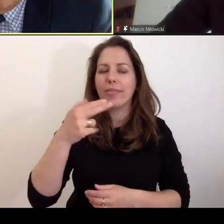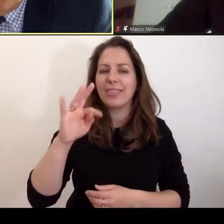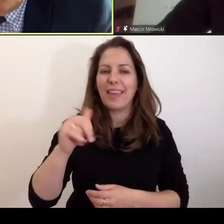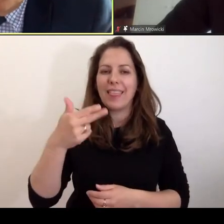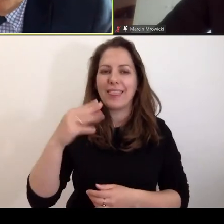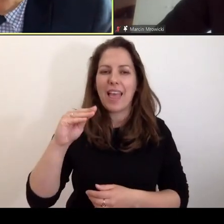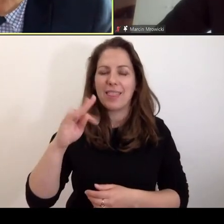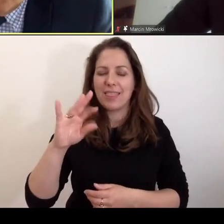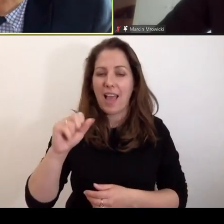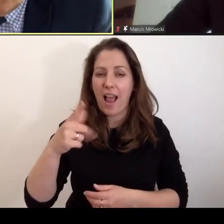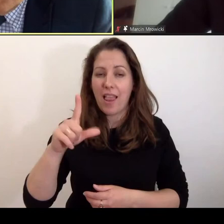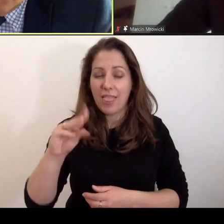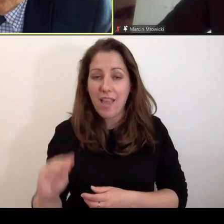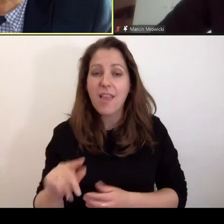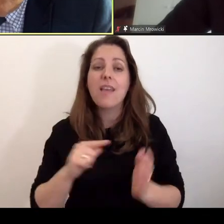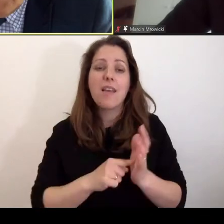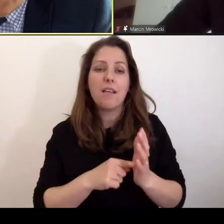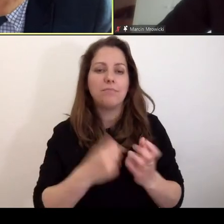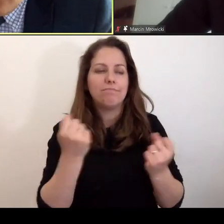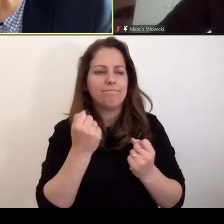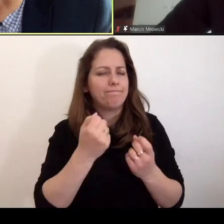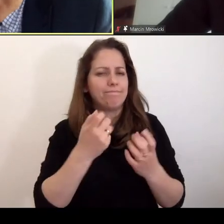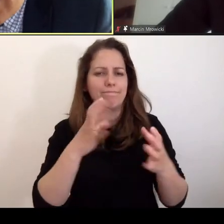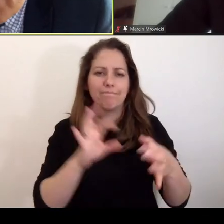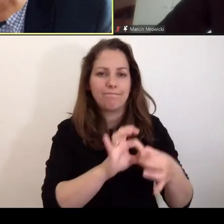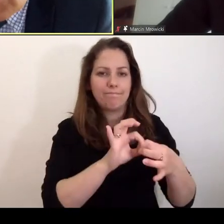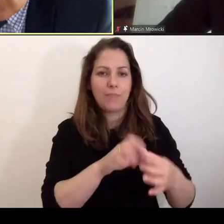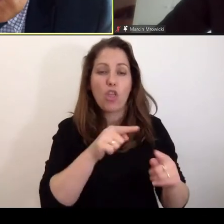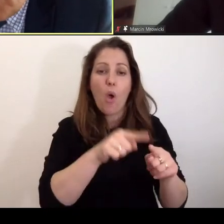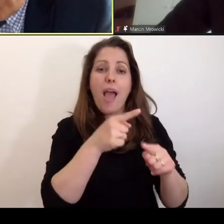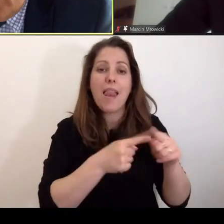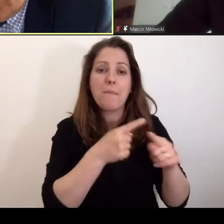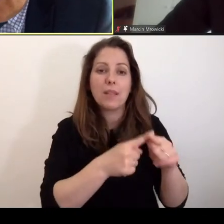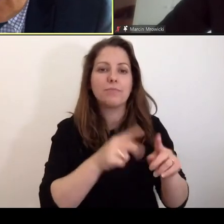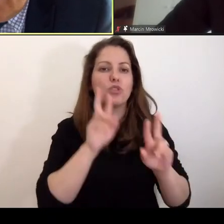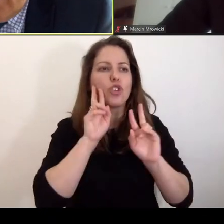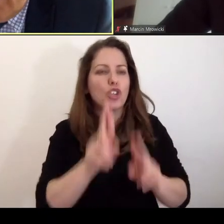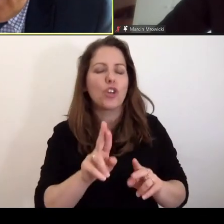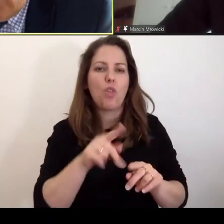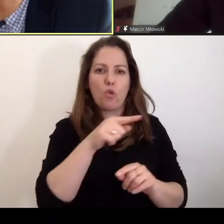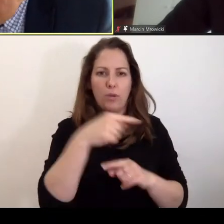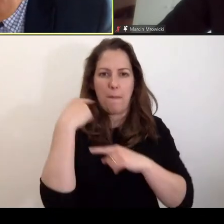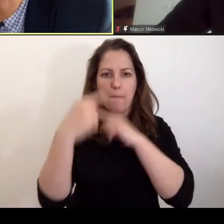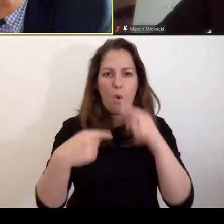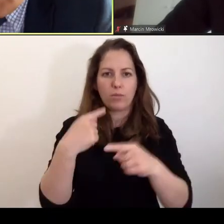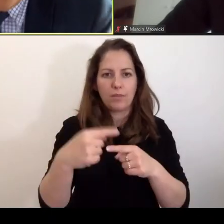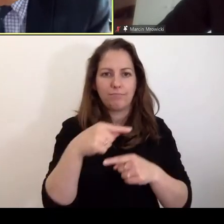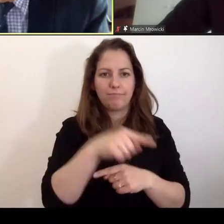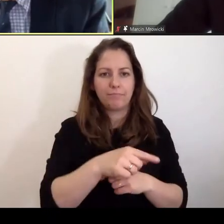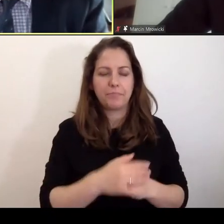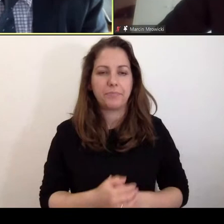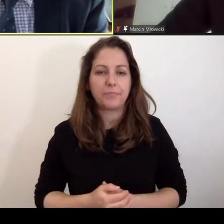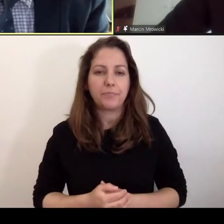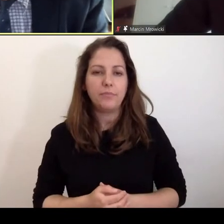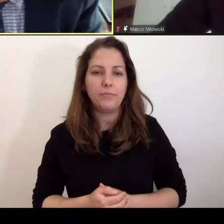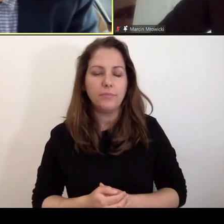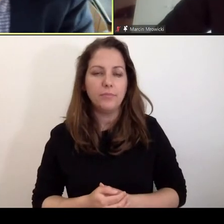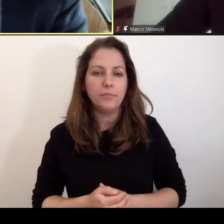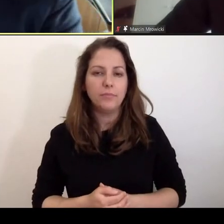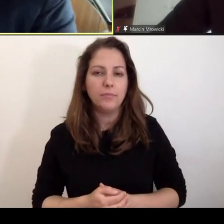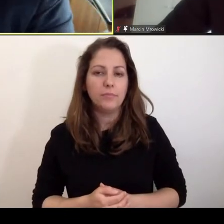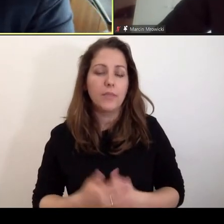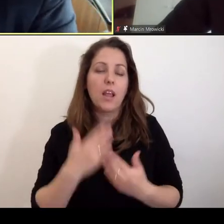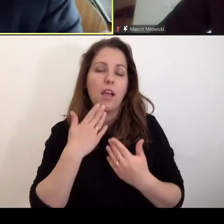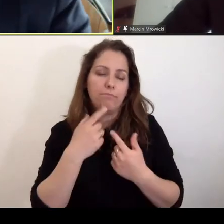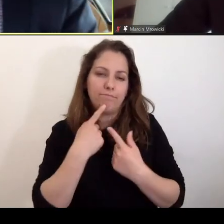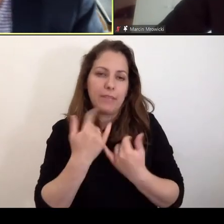mocno tutaj zakorzeniona. I to jest element rzetelności postępowania. To jest element rzetelności postępowania. Mówiąc